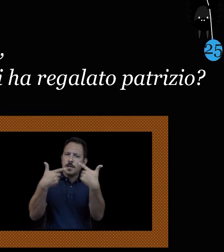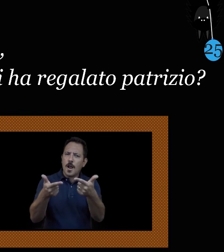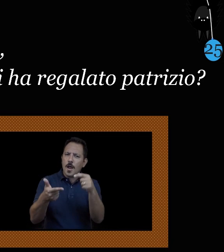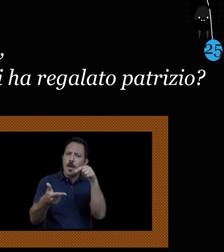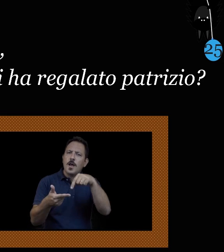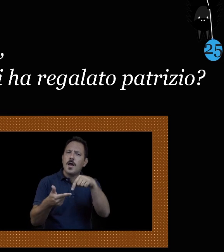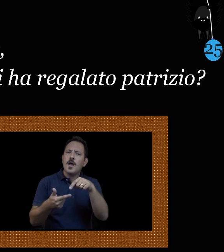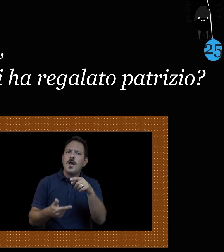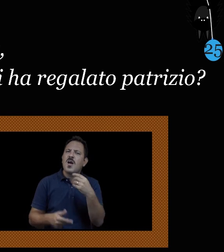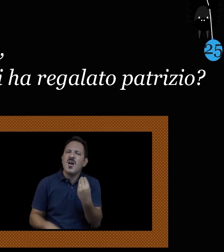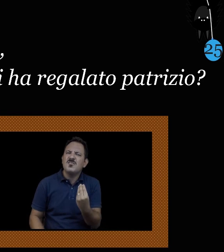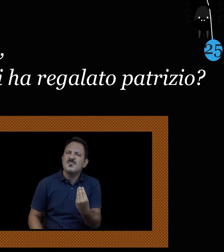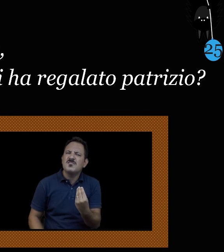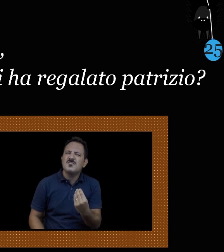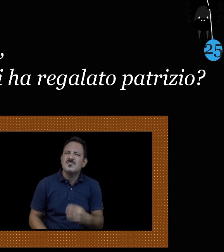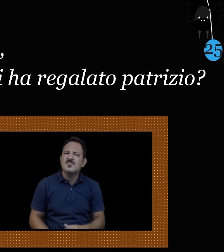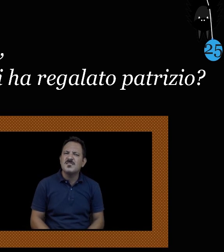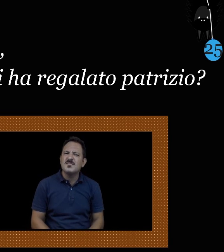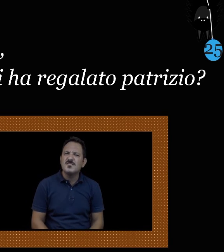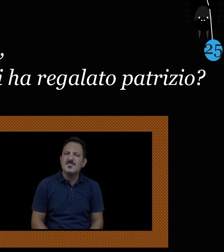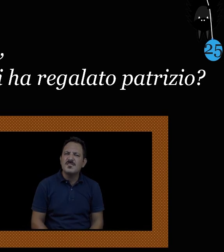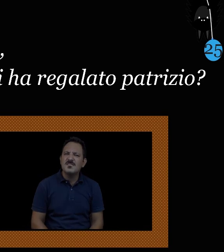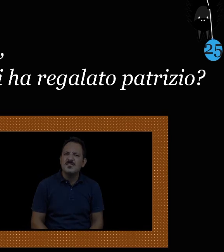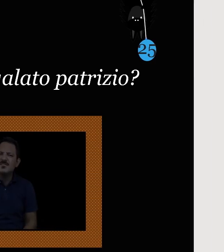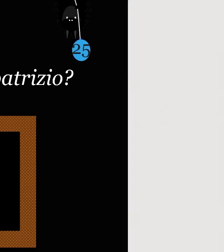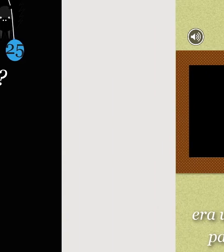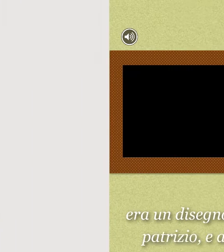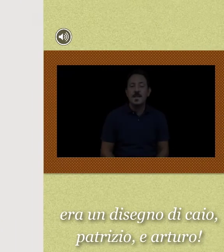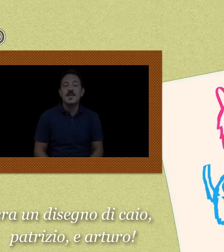Allora, cosa ti ha regalato, Patrizio?